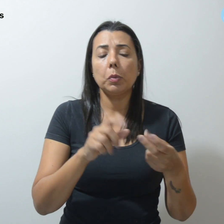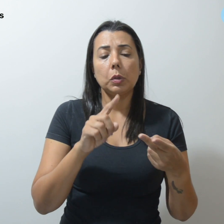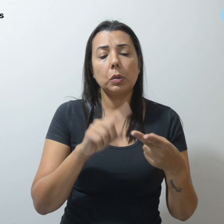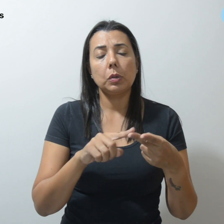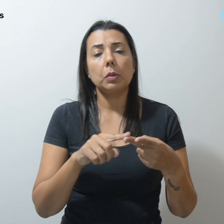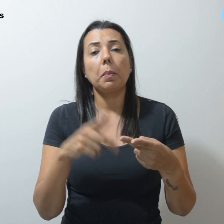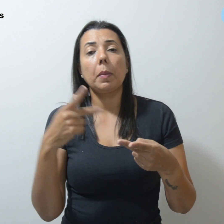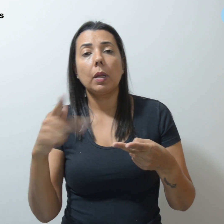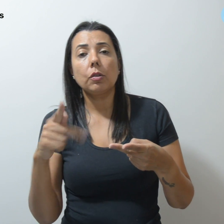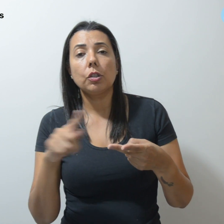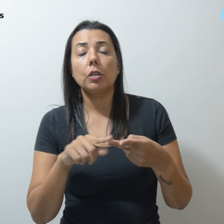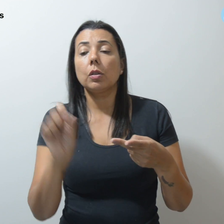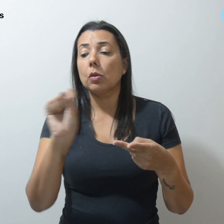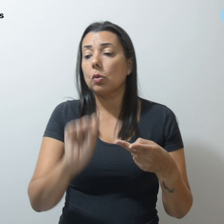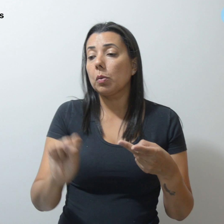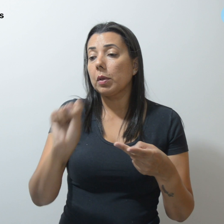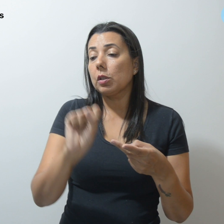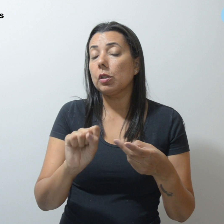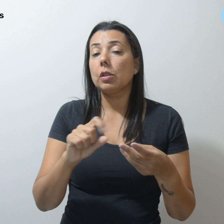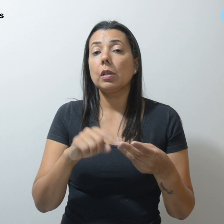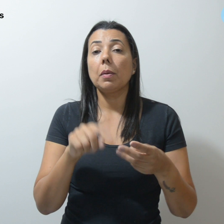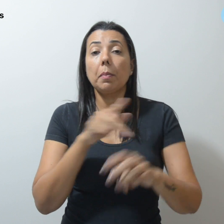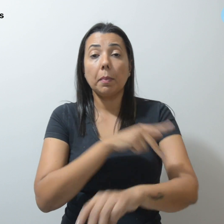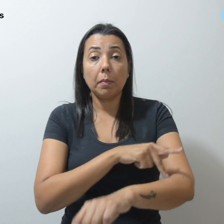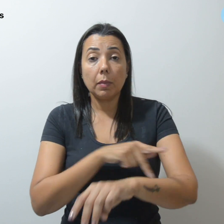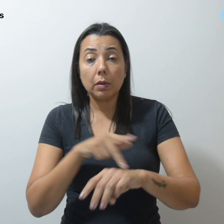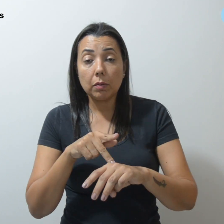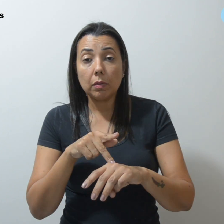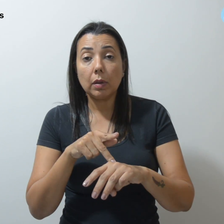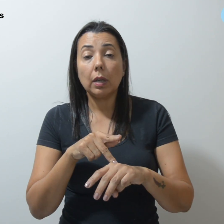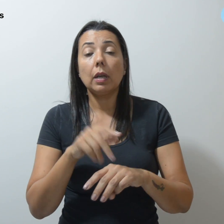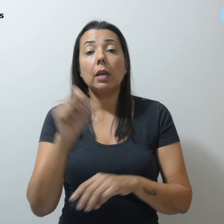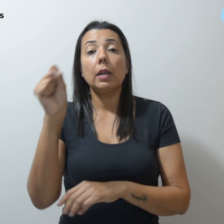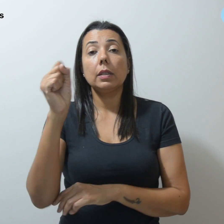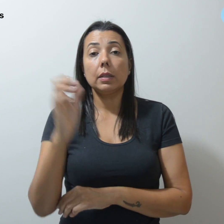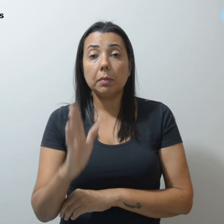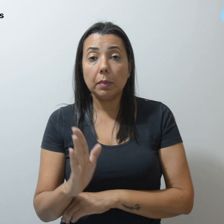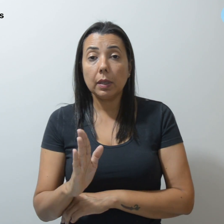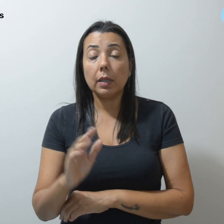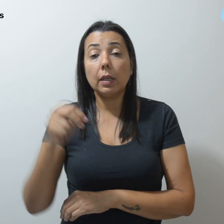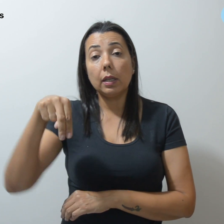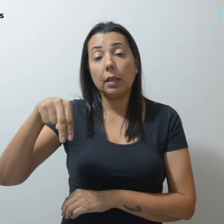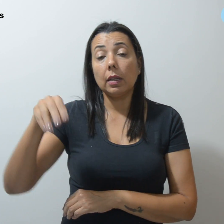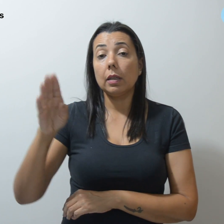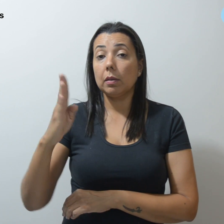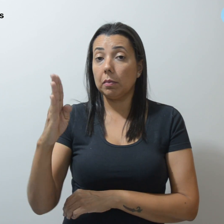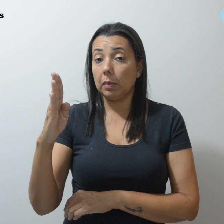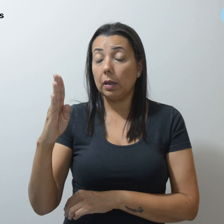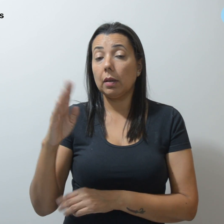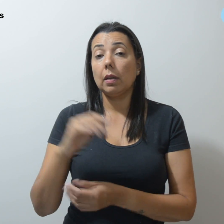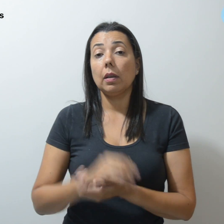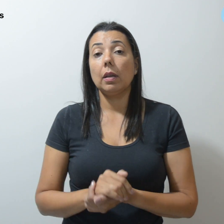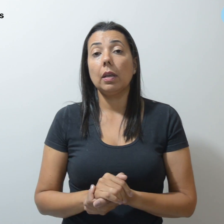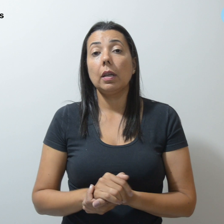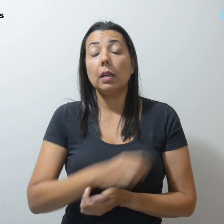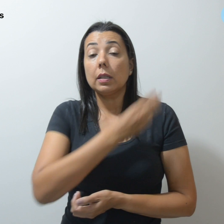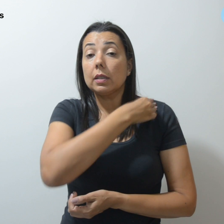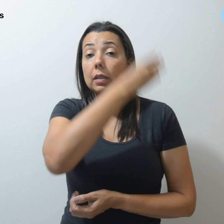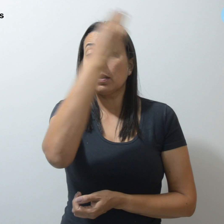Sobradinho, Paranoá, São Sebastião, Núcleo Bandeirante, Santa Maria, Gama,